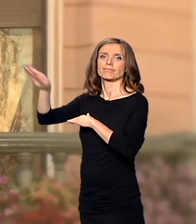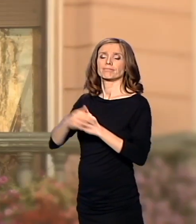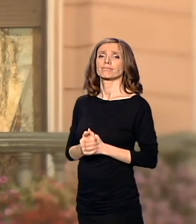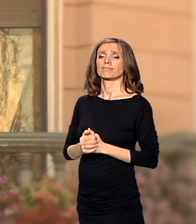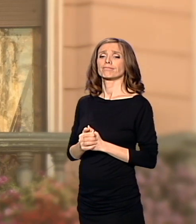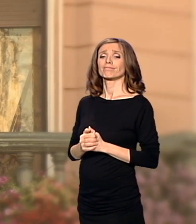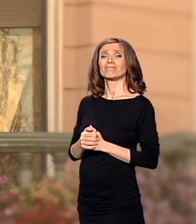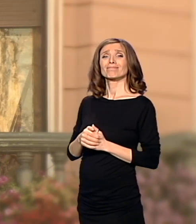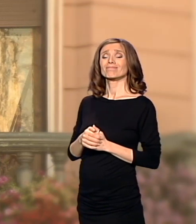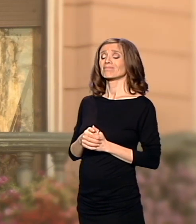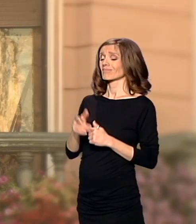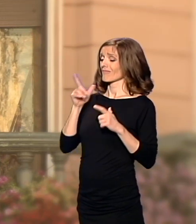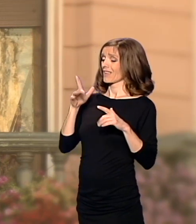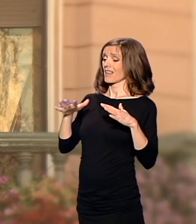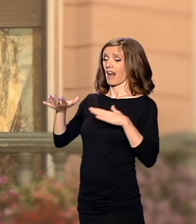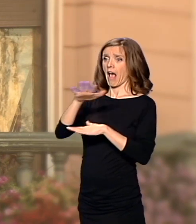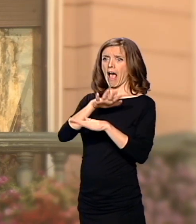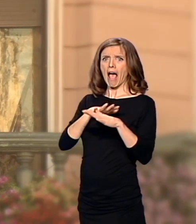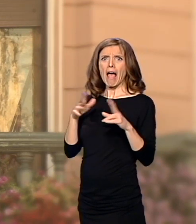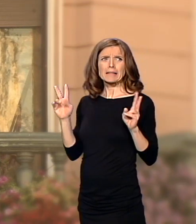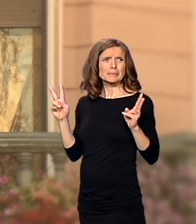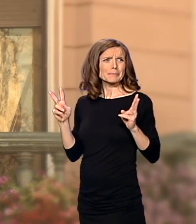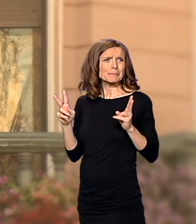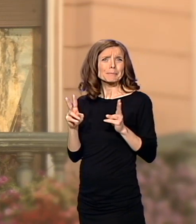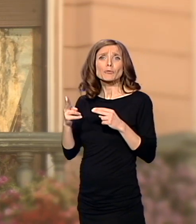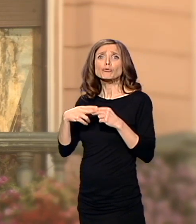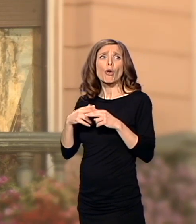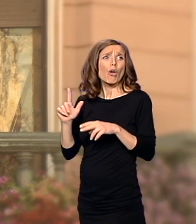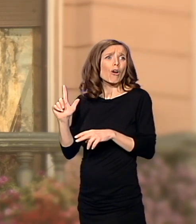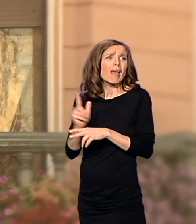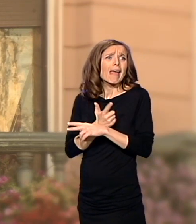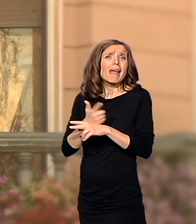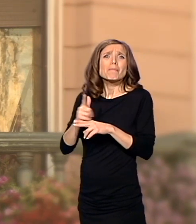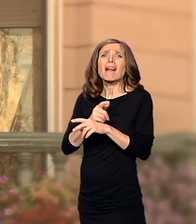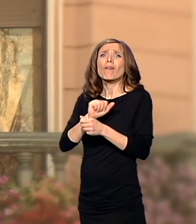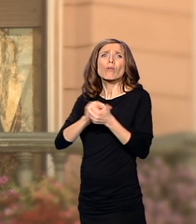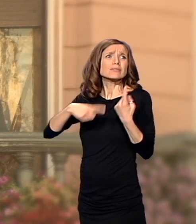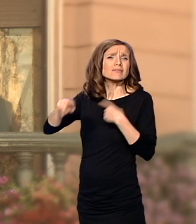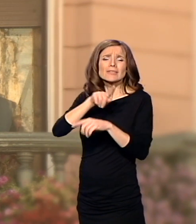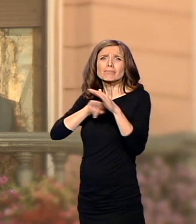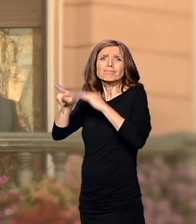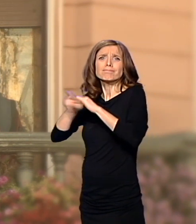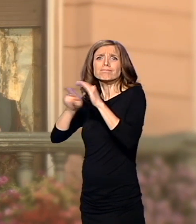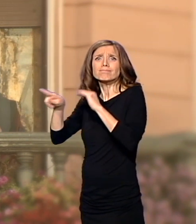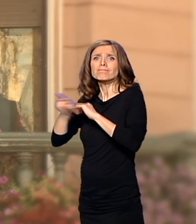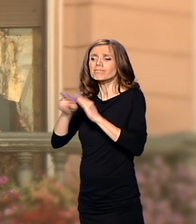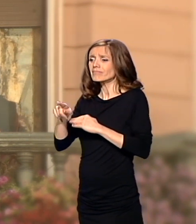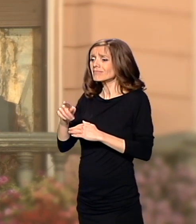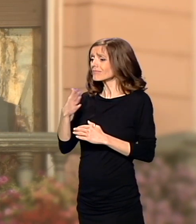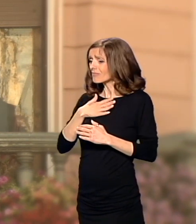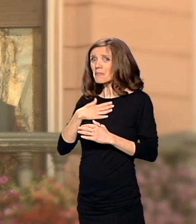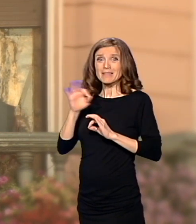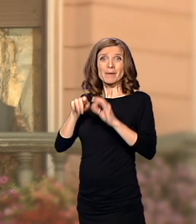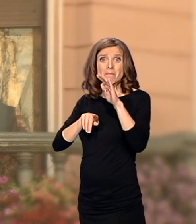Baroš je ostala skoro prazna. Sve je već bilo pobeglo. Mi nismo imali vremena da